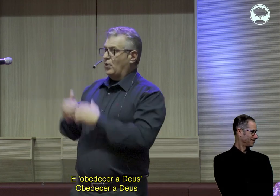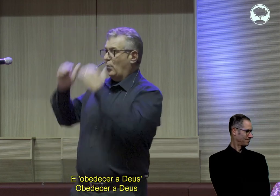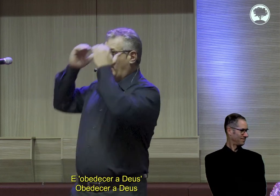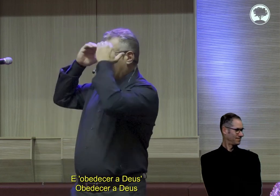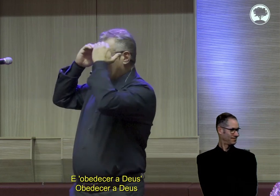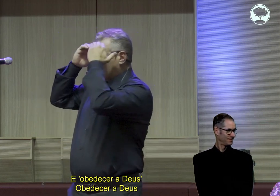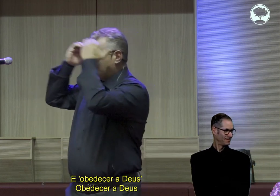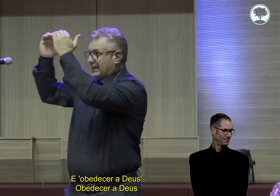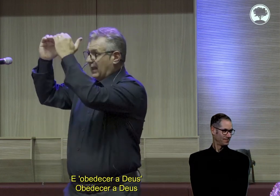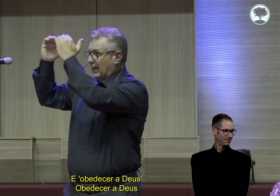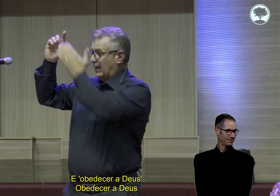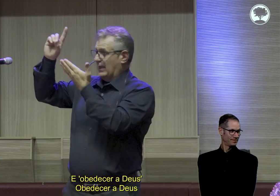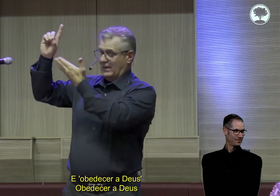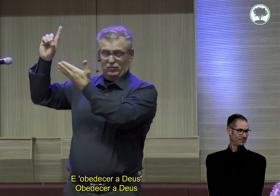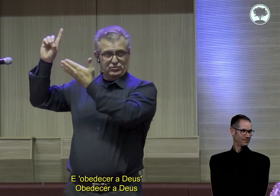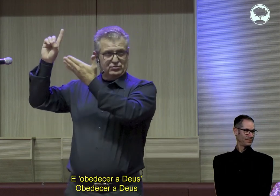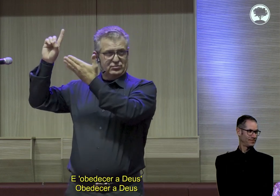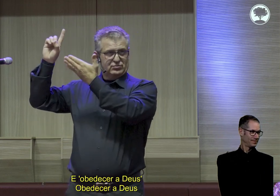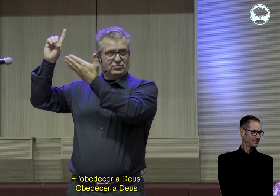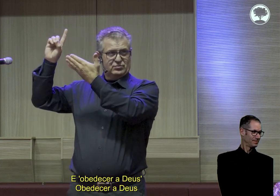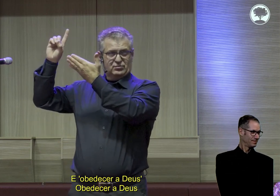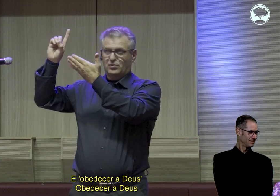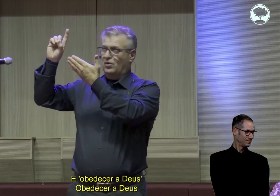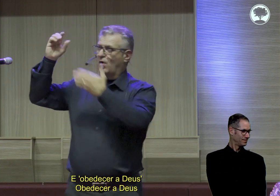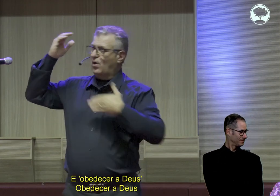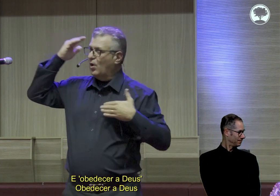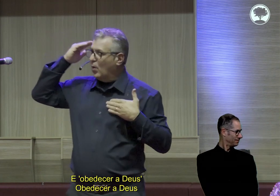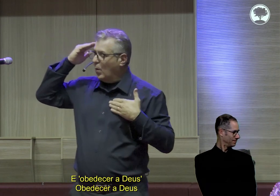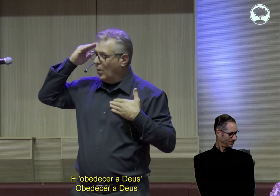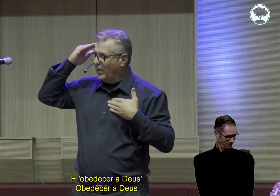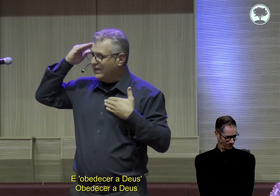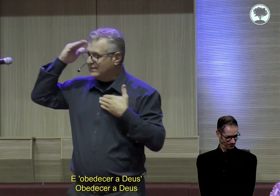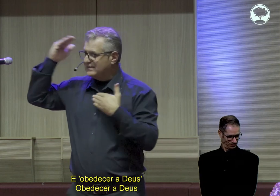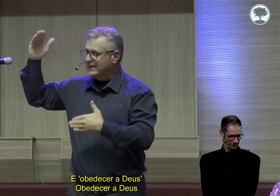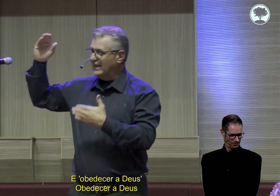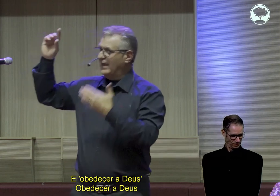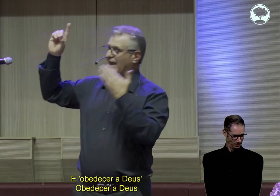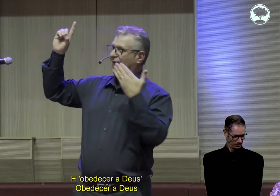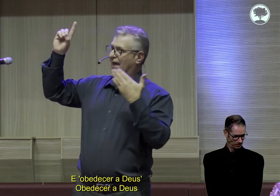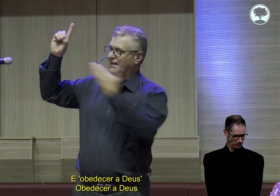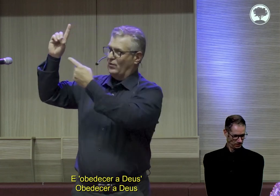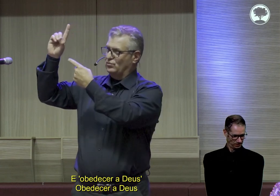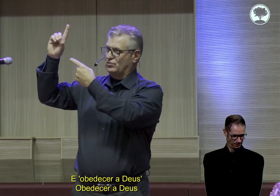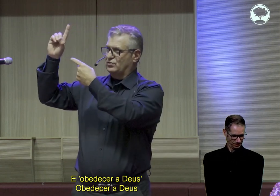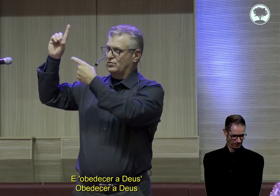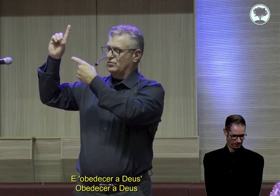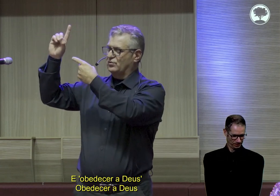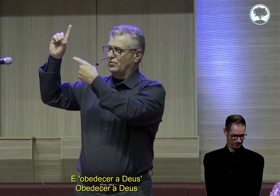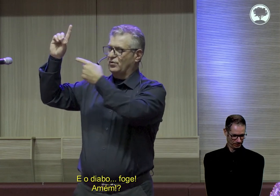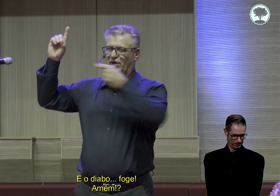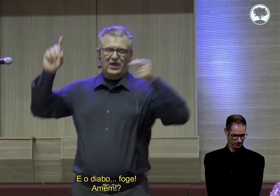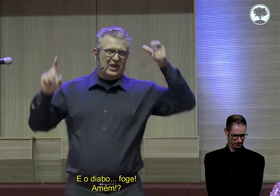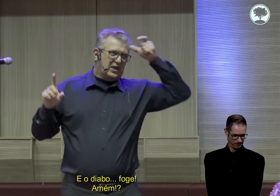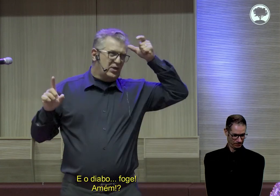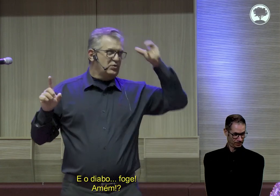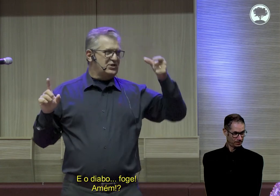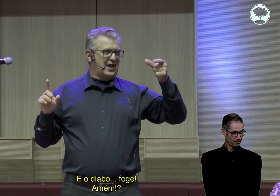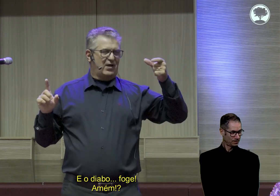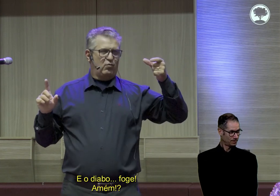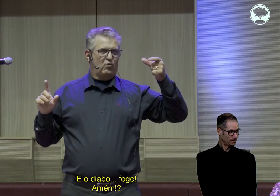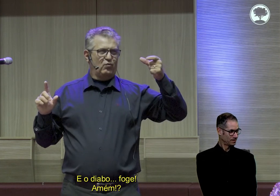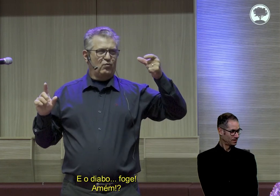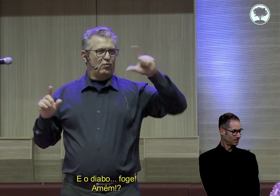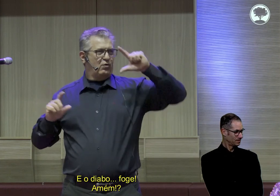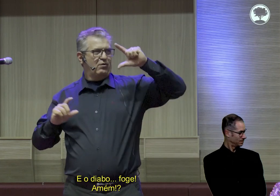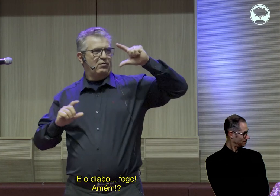E obedecer a Deus. Ó. Obedecer a Deus. Que o